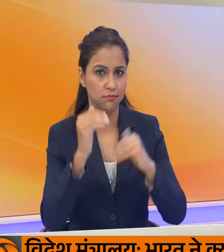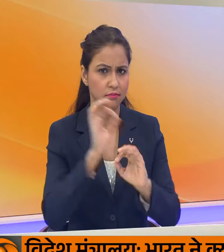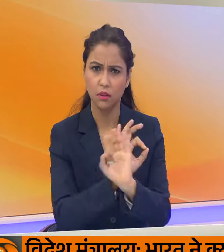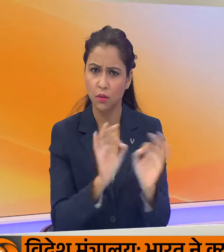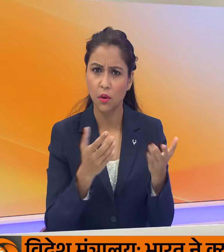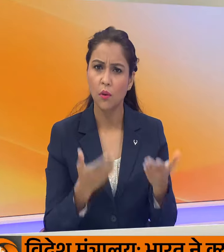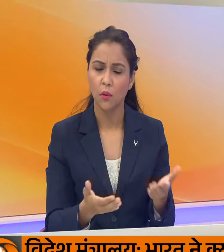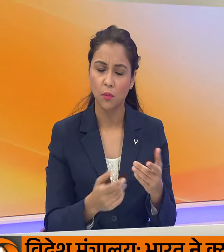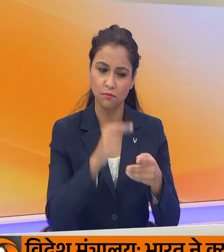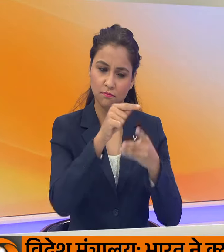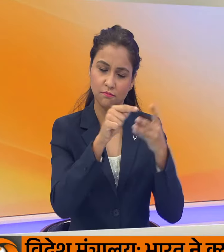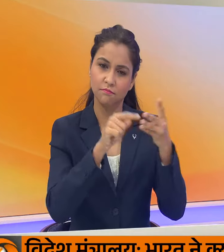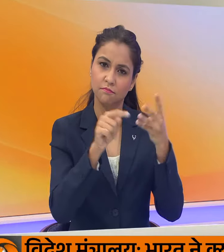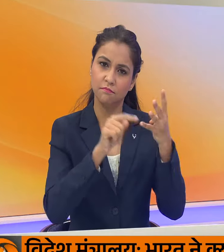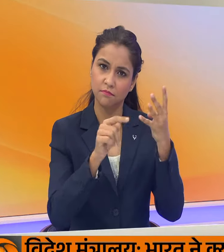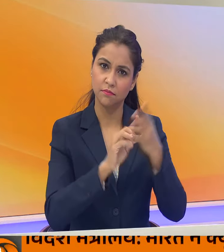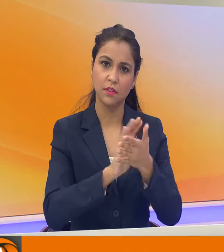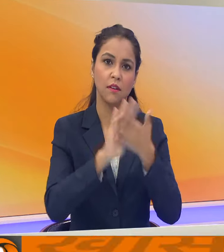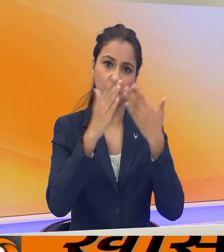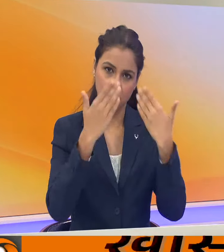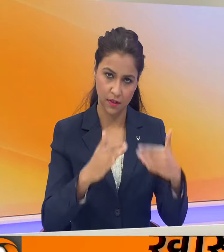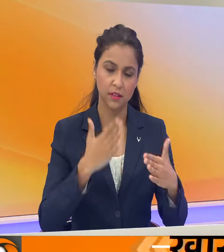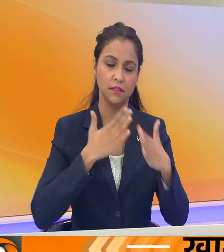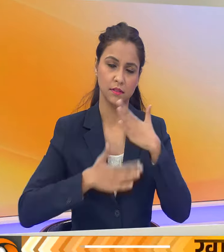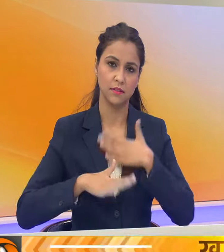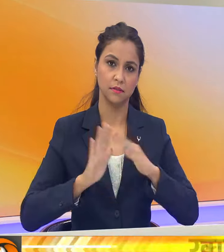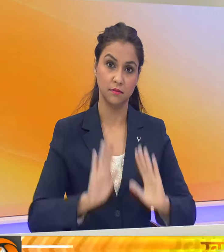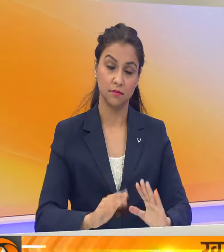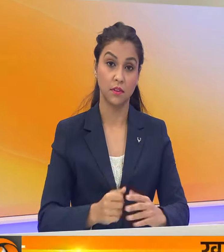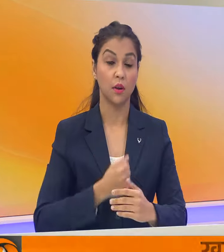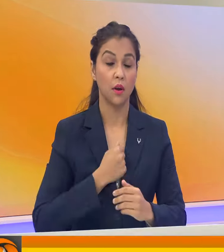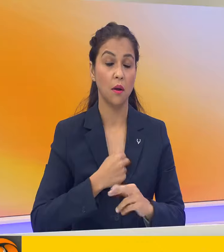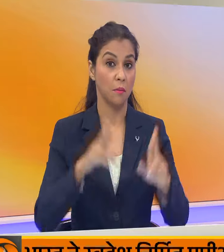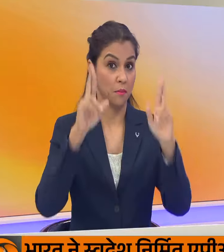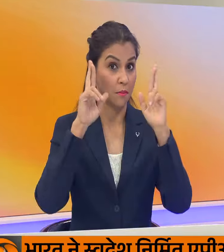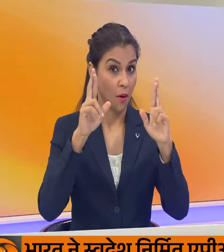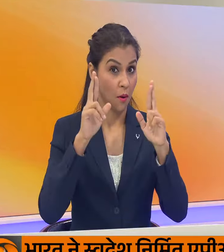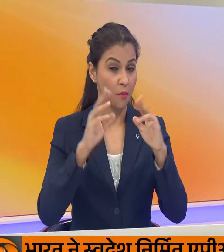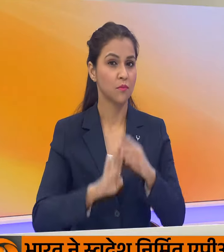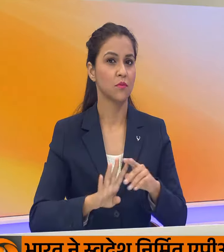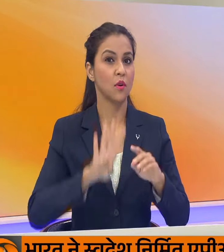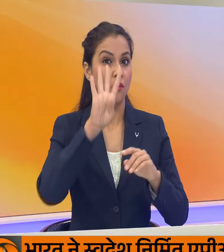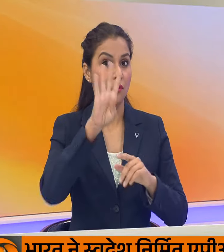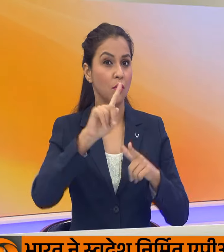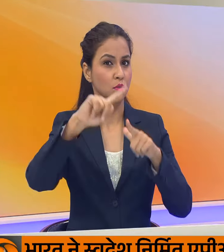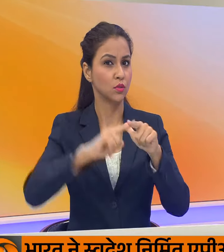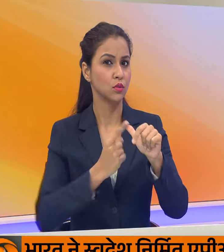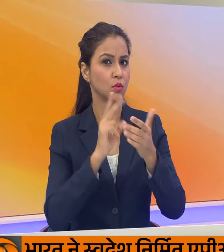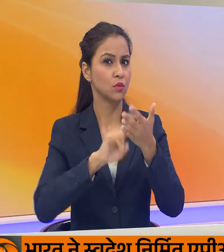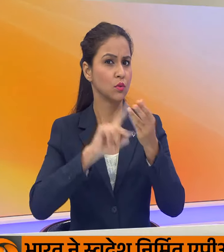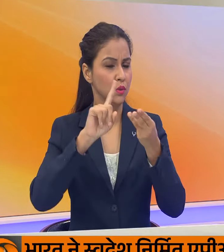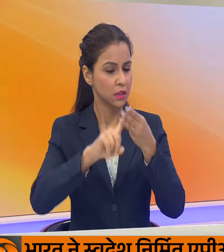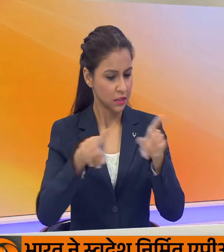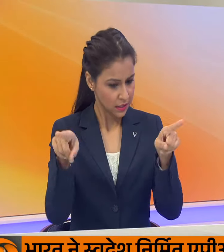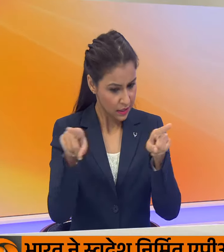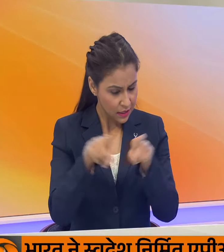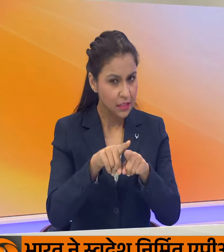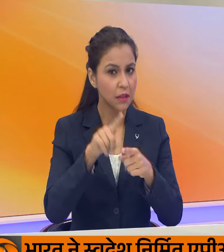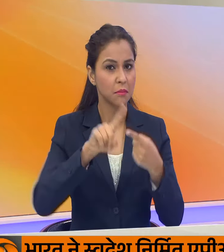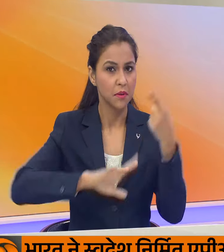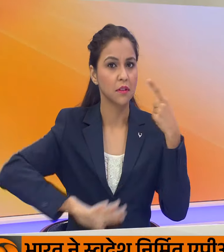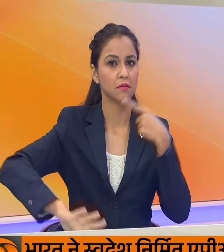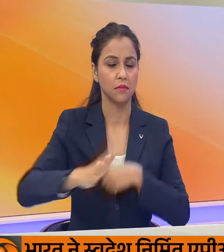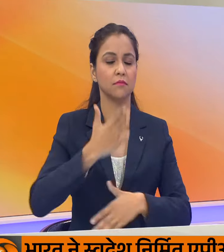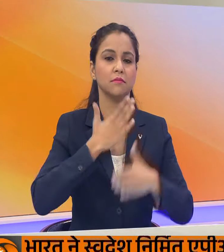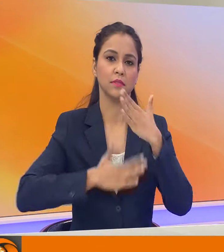काउंटिंग संपन हुई है और हम अपिक्षा करते हैं कि 4 जून को भी इसी तरीके के वातावरन में